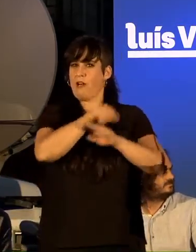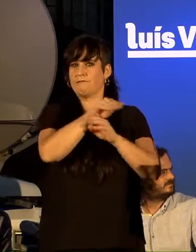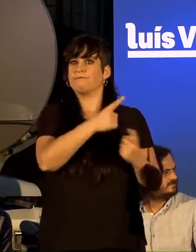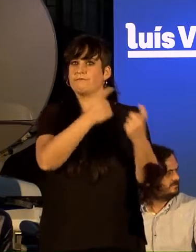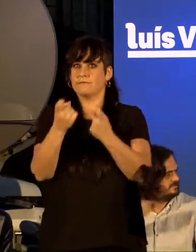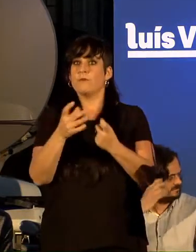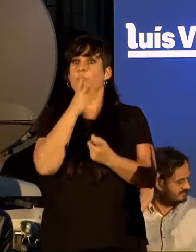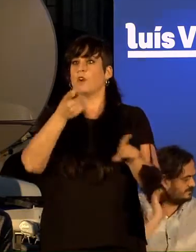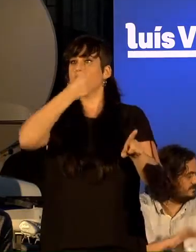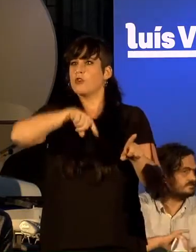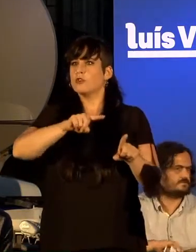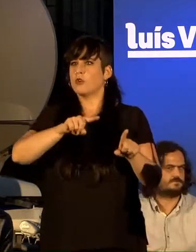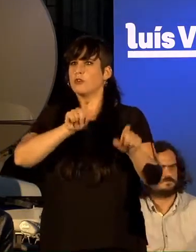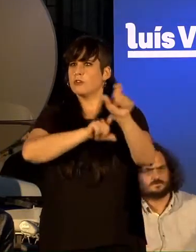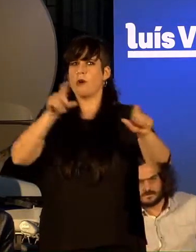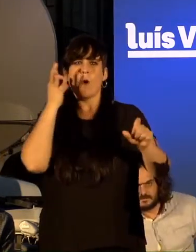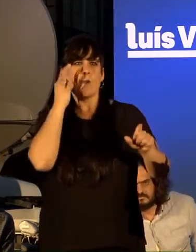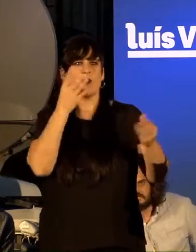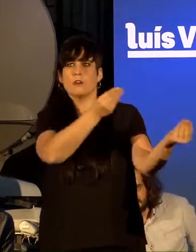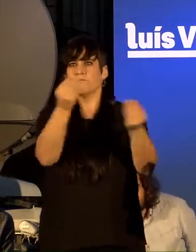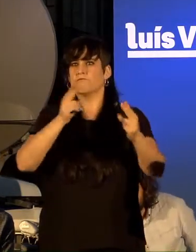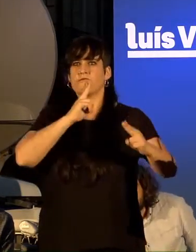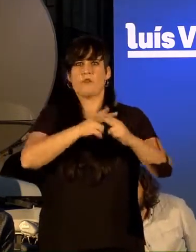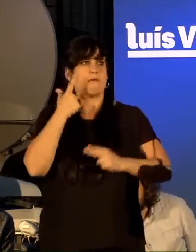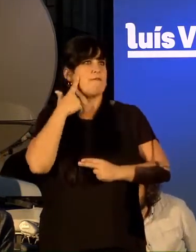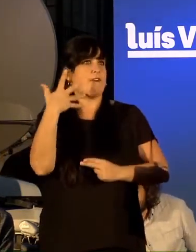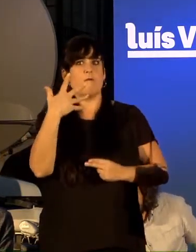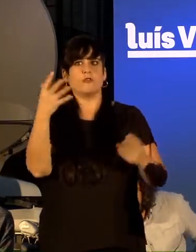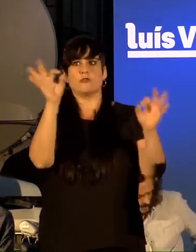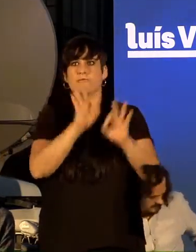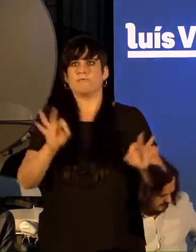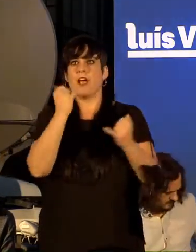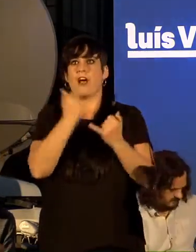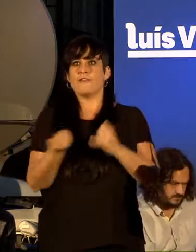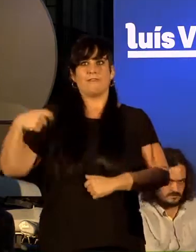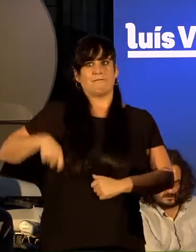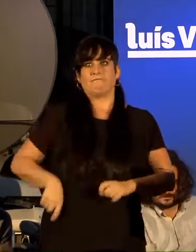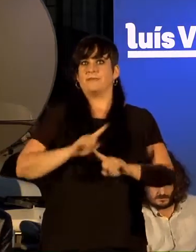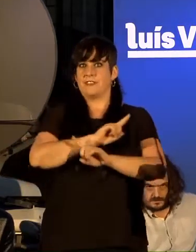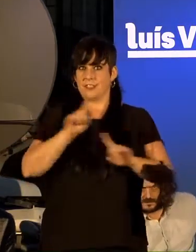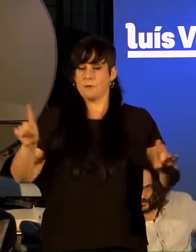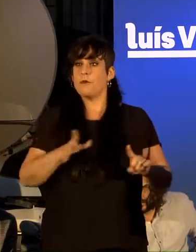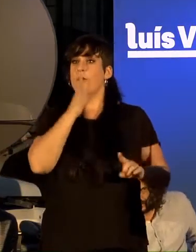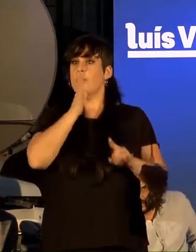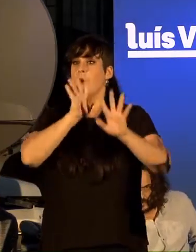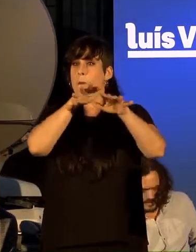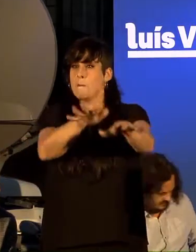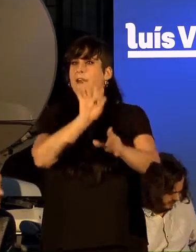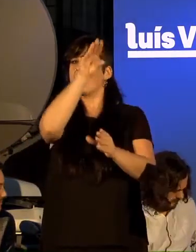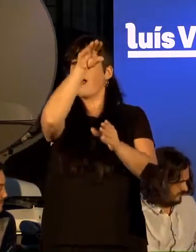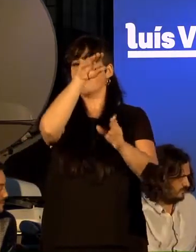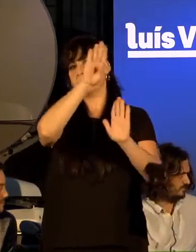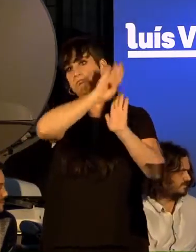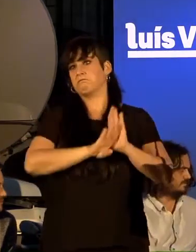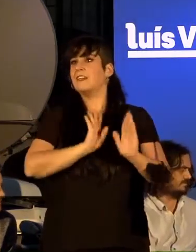aquí, ese traballo de tantas mulleres anónimas que non recibiron cartos por el. Por iso, en Marea, en Marea, levan o seu programa unha estrategia de